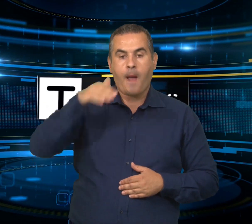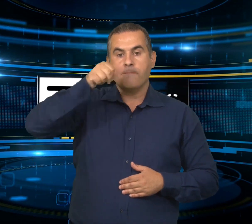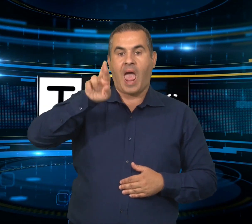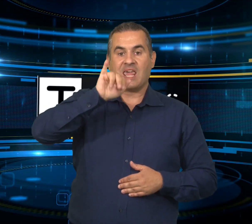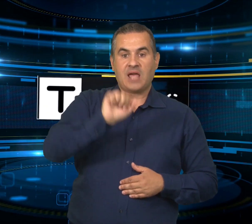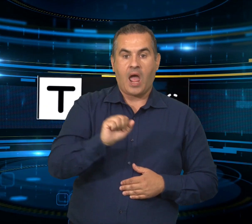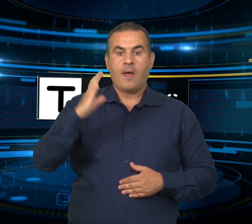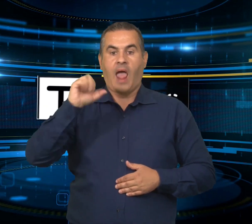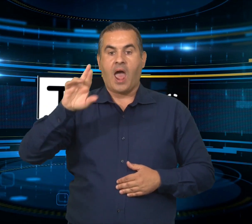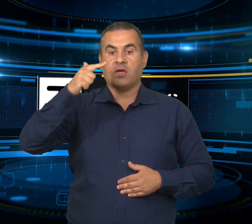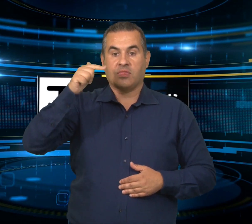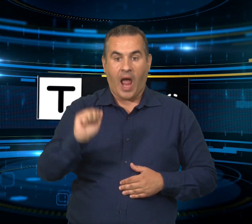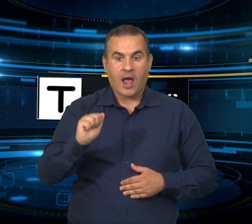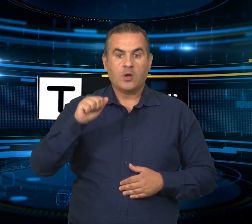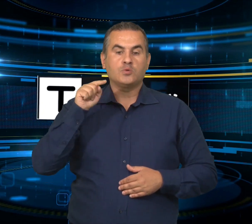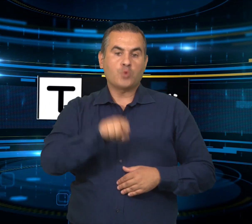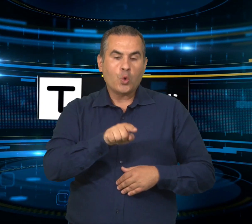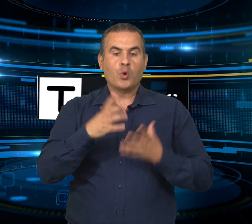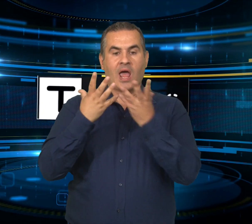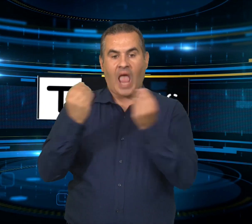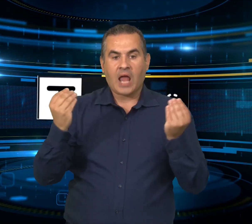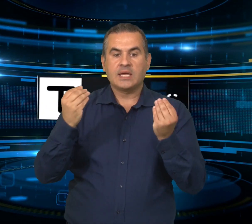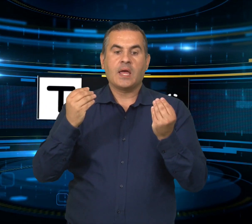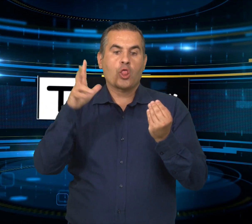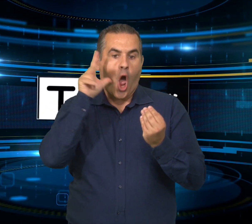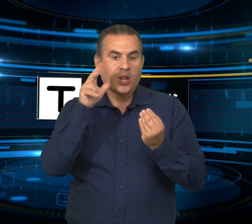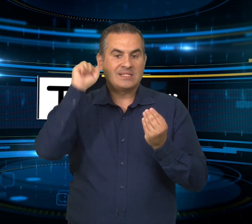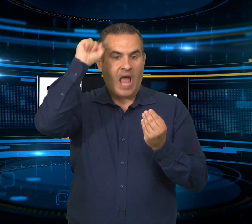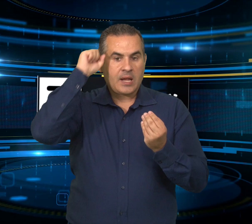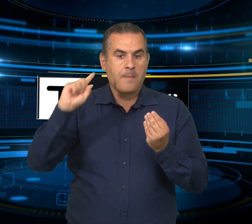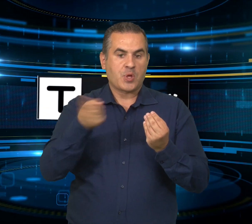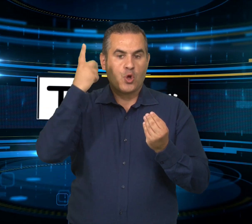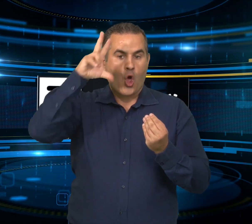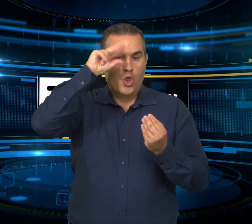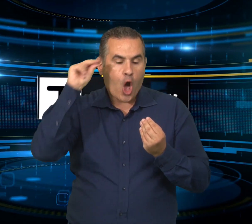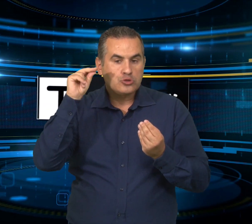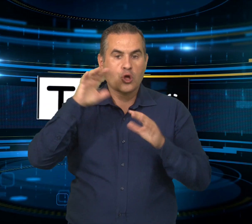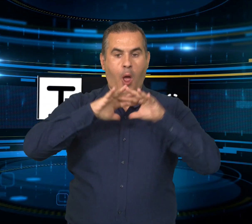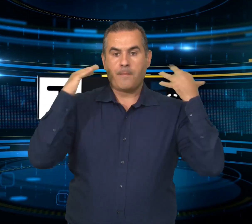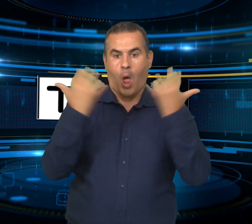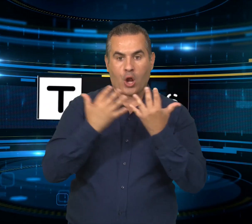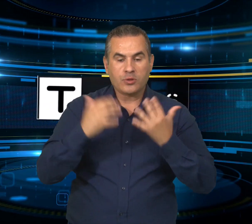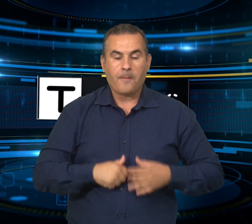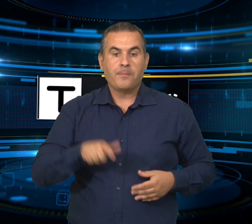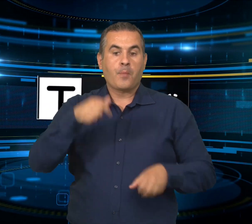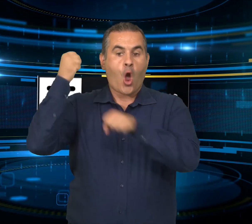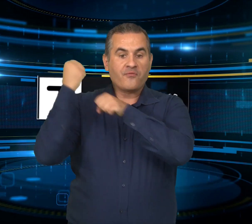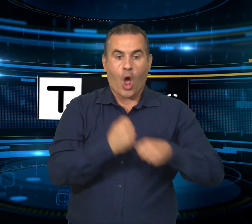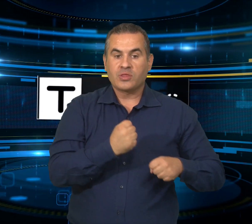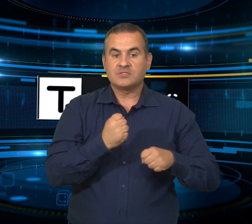qui è intitolata la fondazione che ogni anno ai primi settembre organizza dal 2003 il premio Maria Carta negli anni cresciuto come interesse e